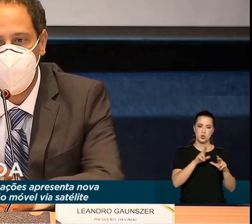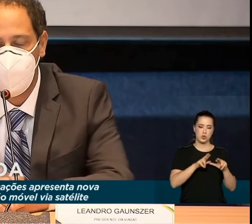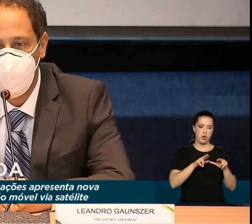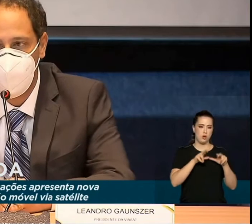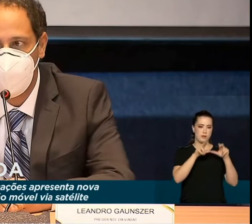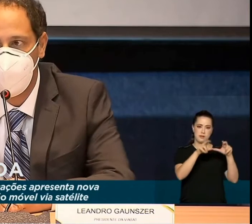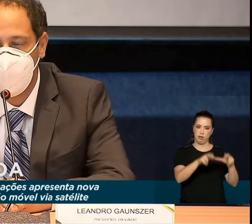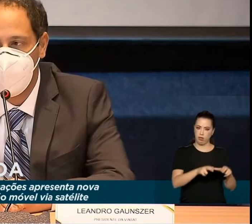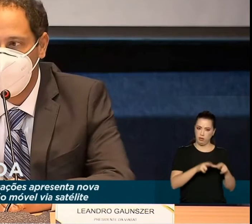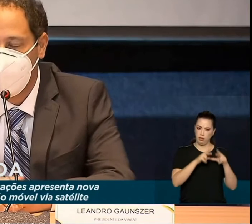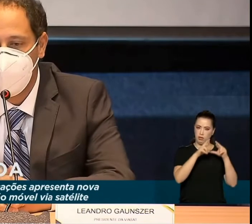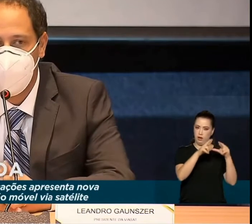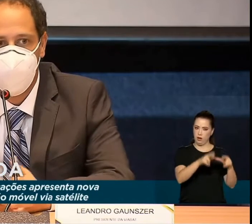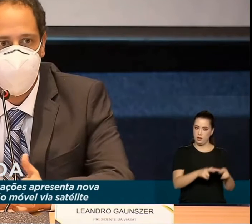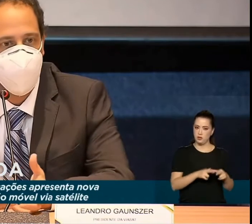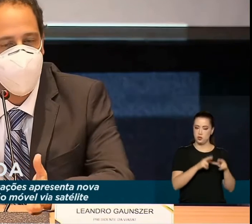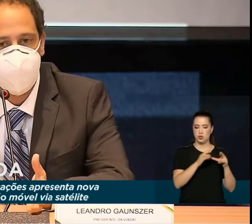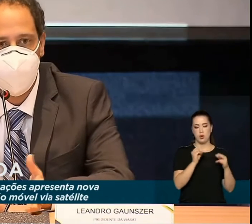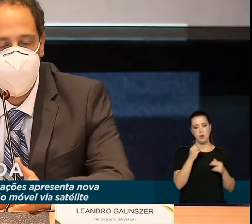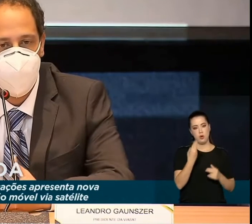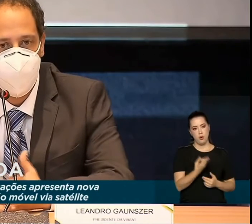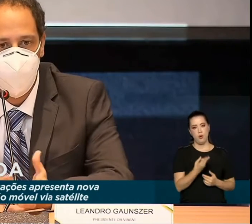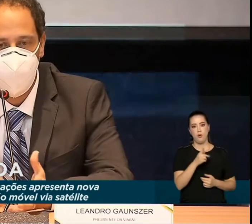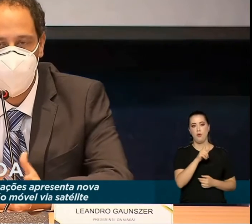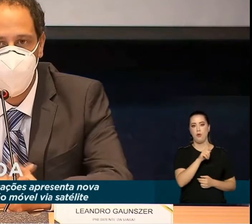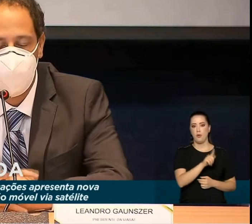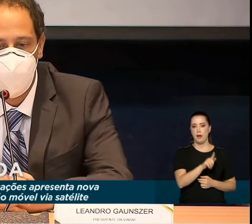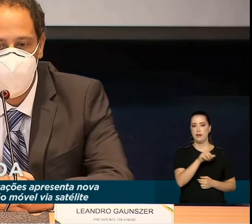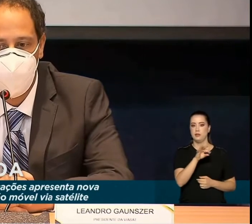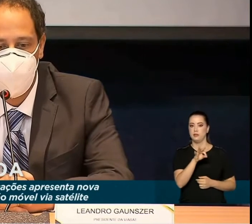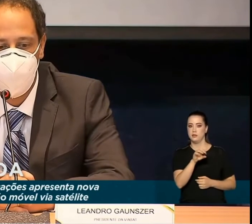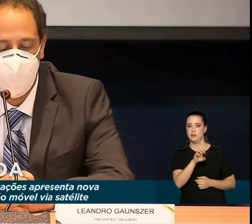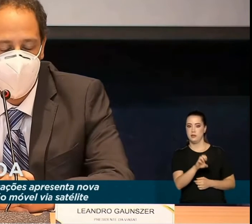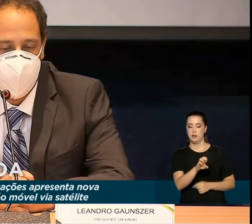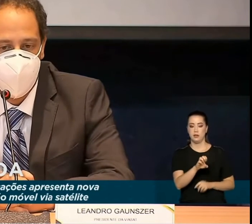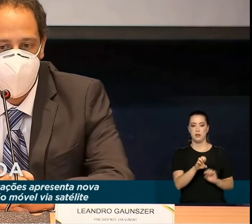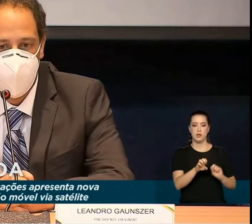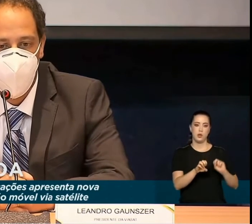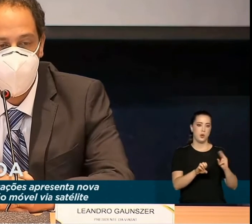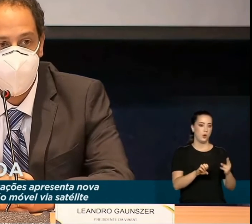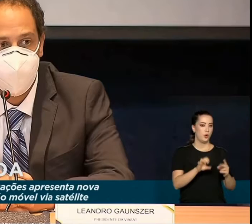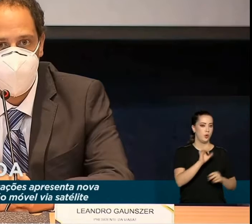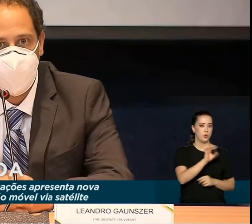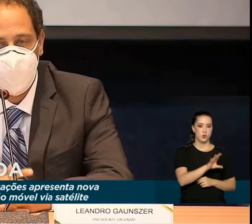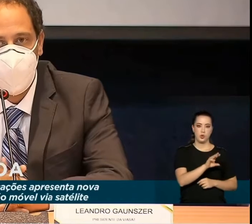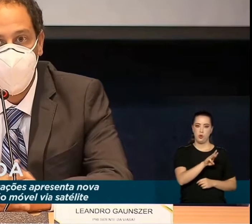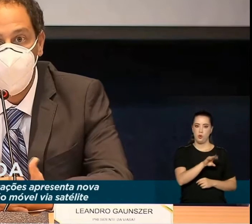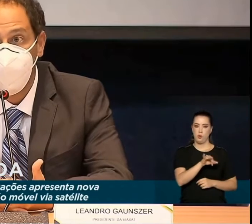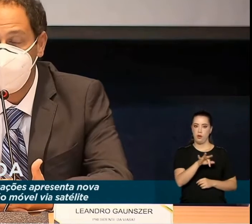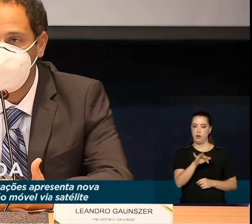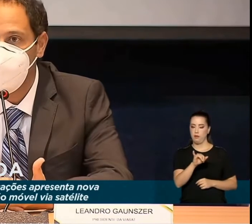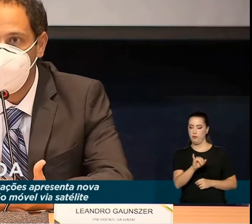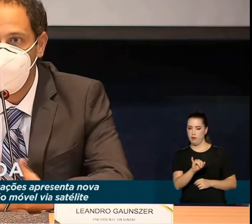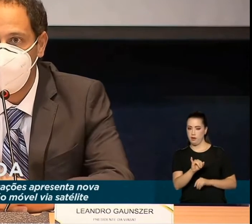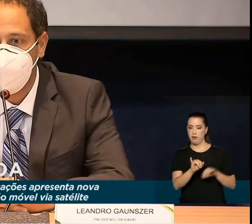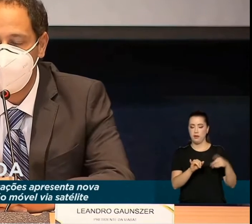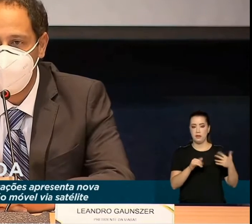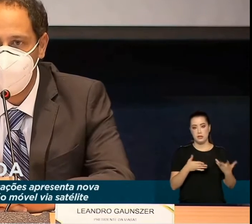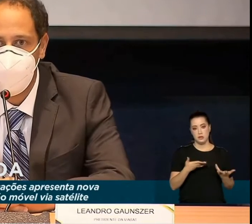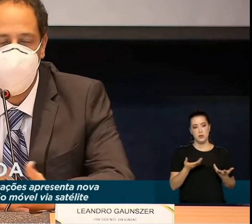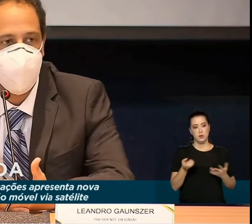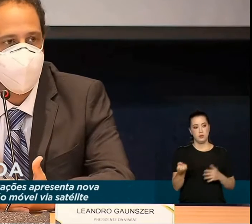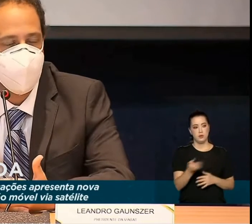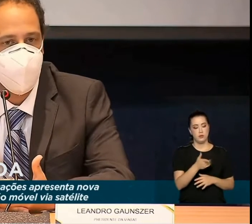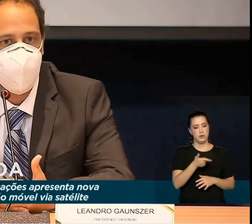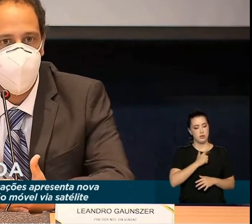totalmente LTE, ou totalmente Wi-Fi. Então a inovação que a gente traz